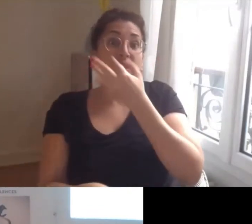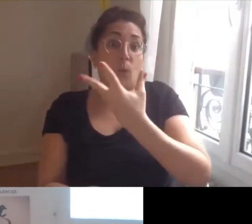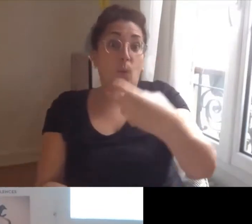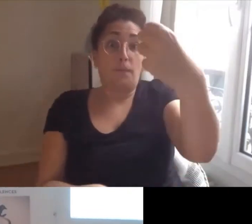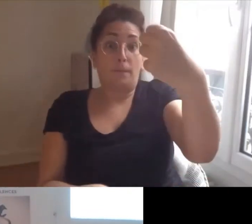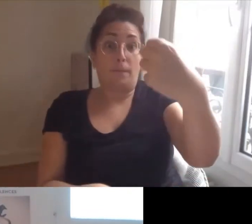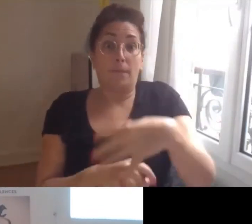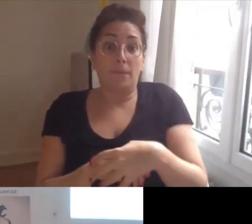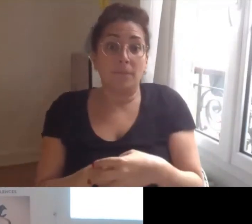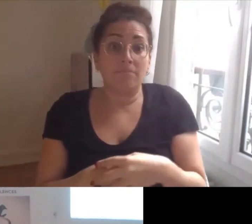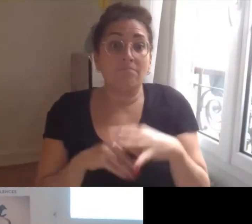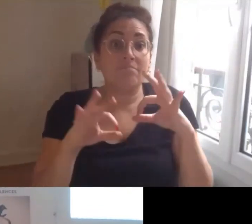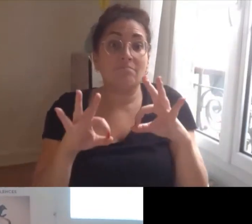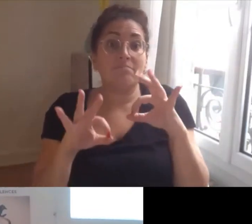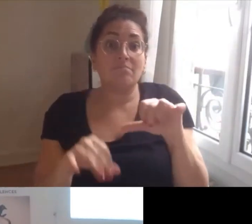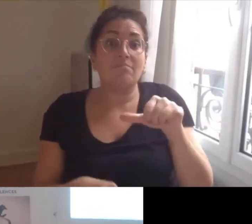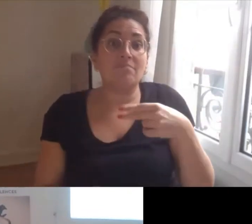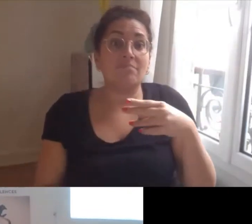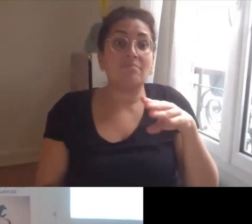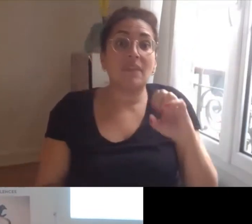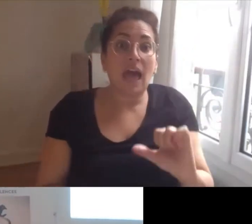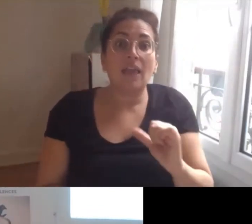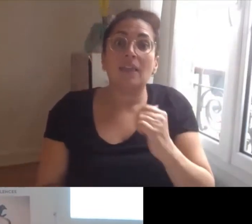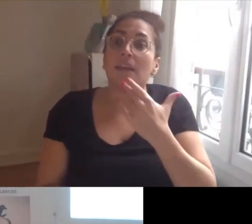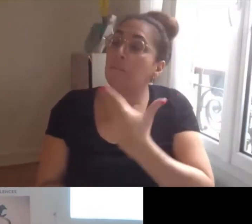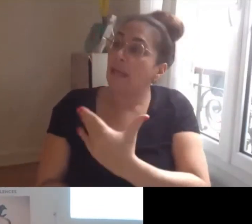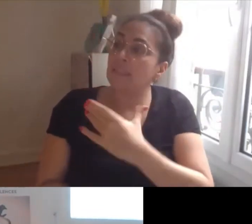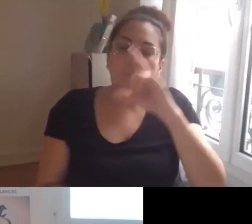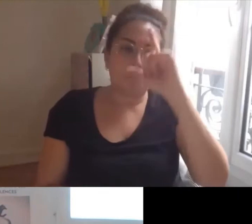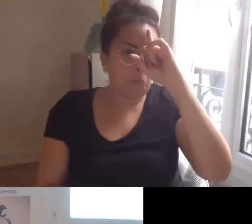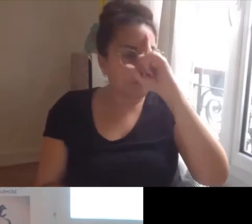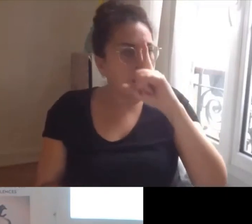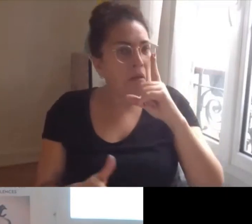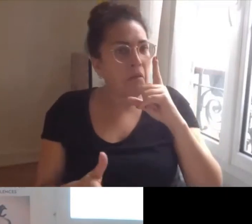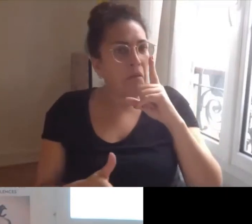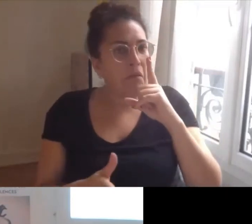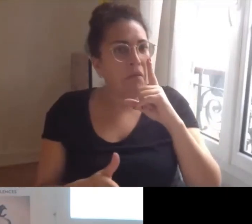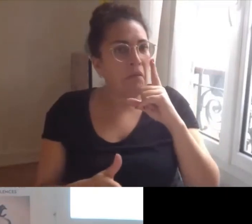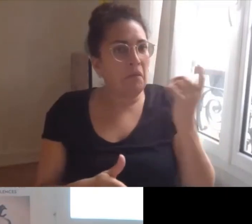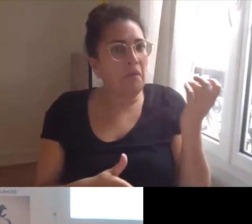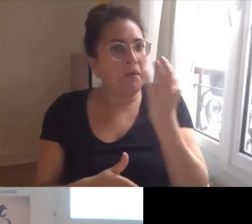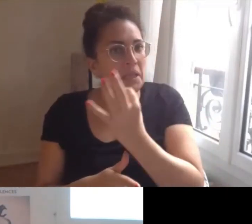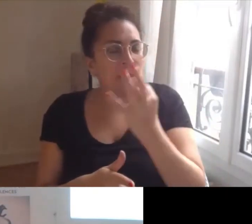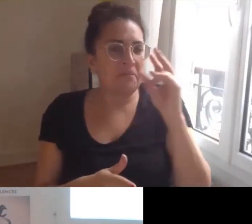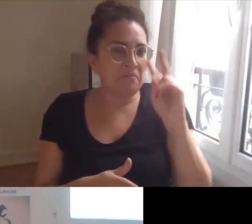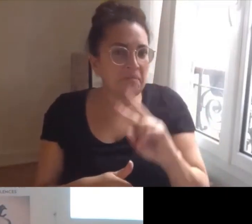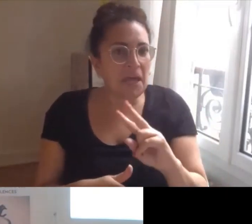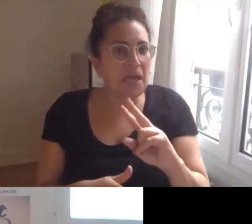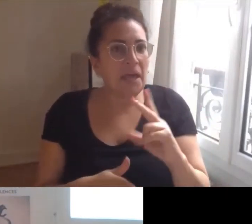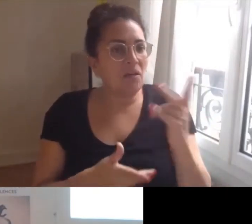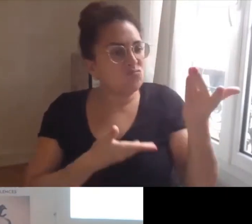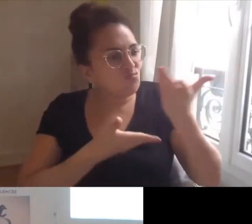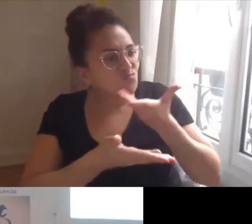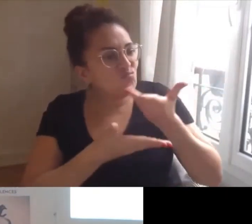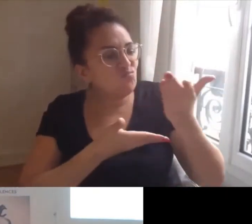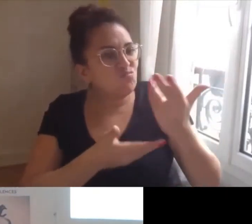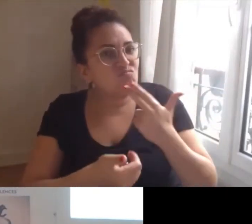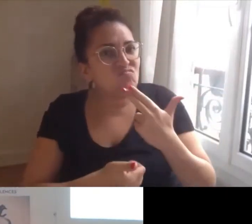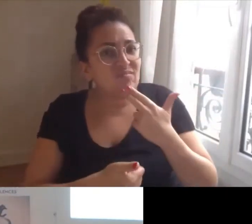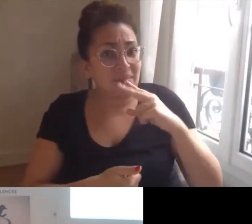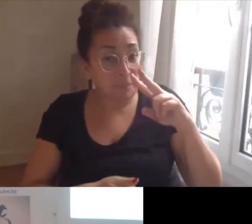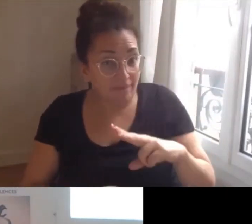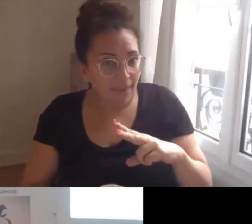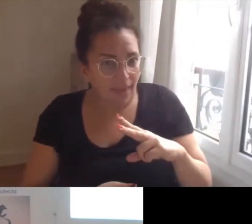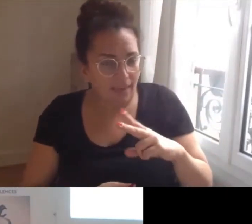'avoir salué la qualité de nos échanges et effectivement on s'enche mutuellement à discuter